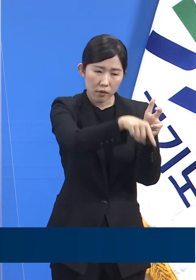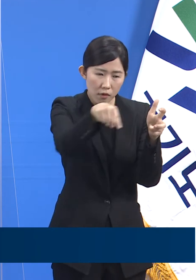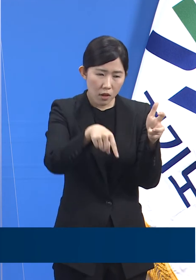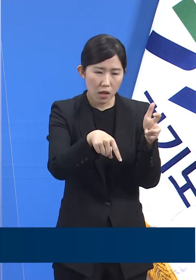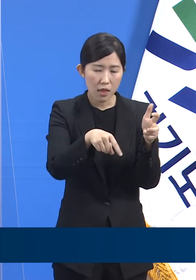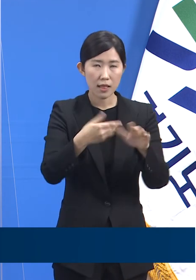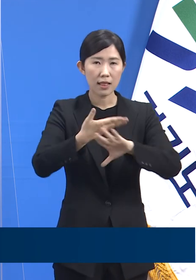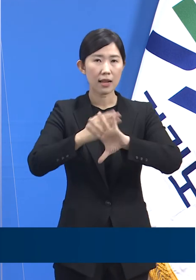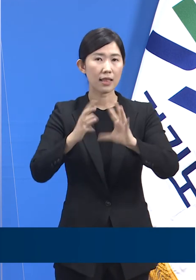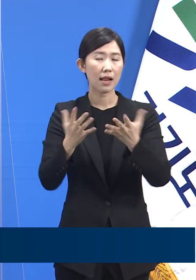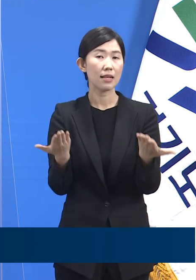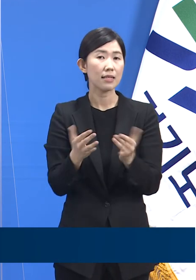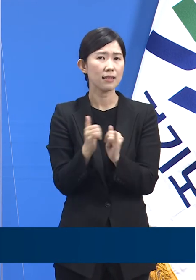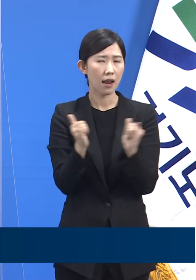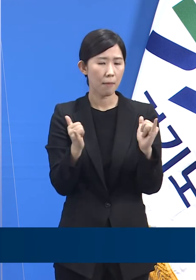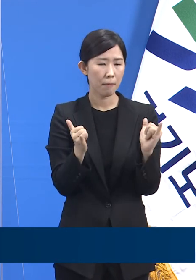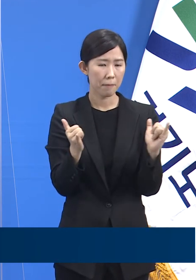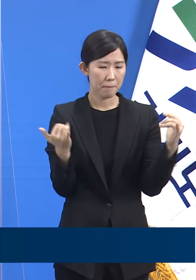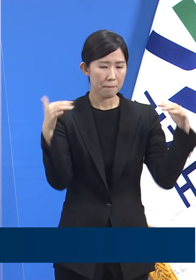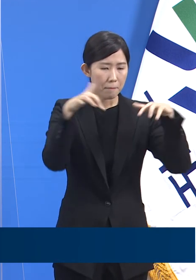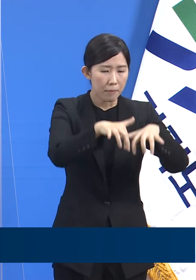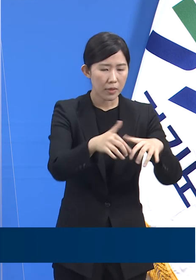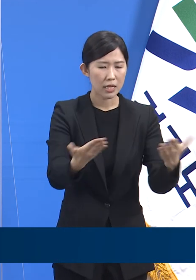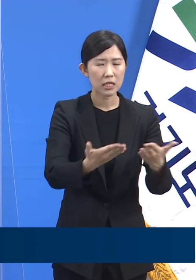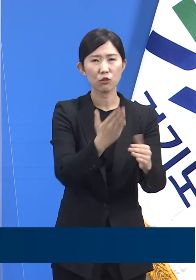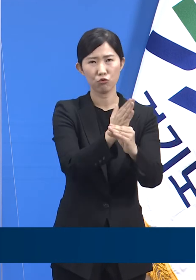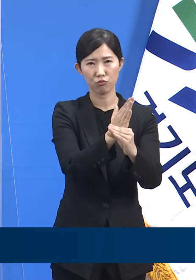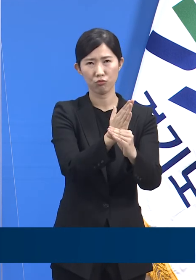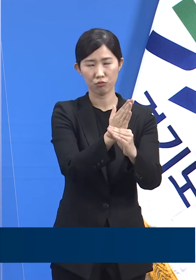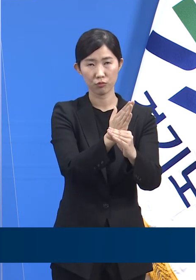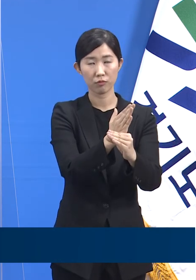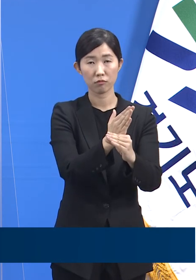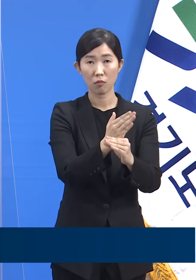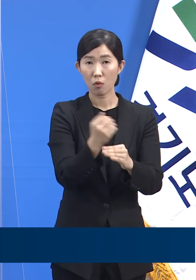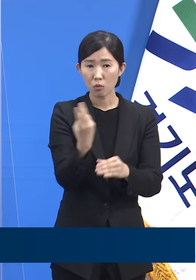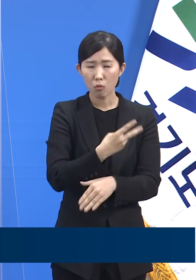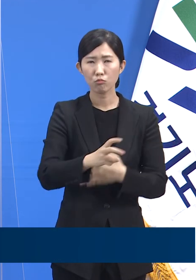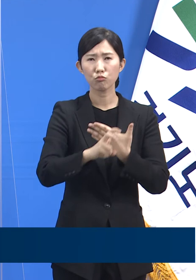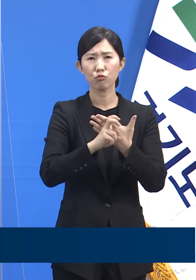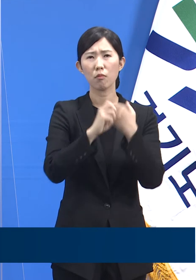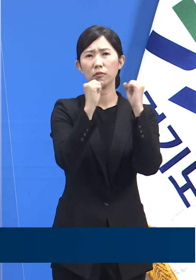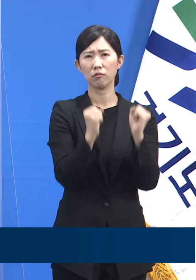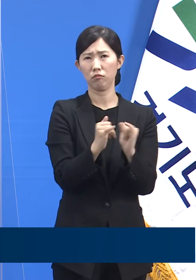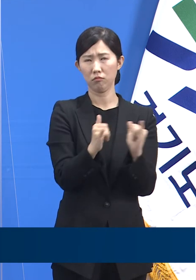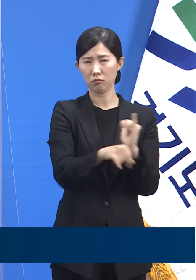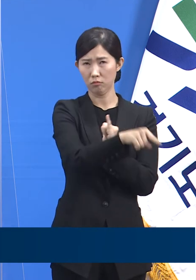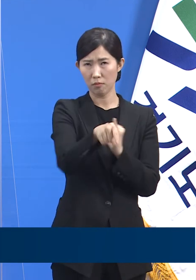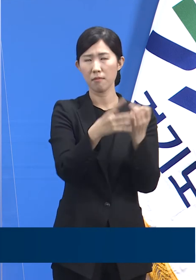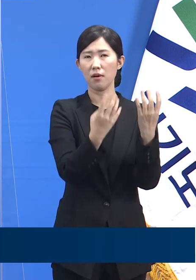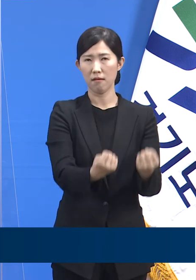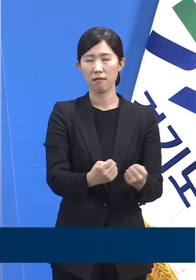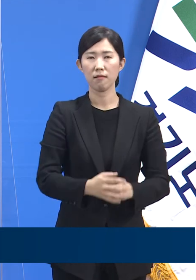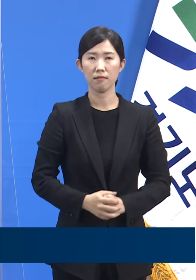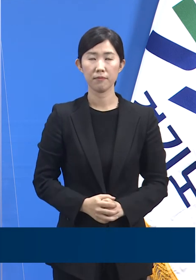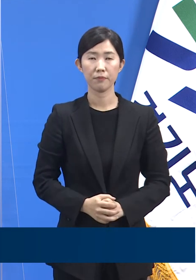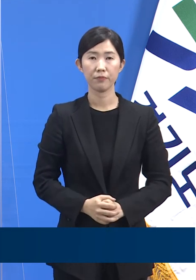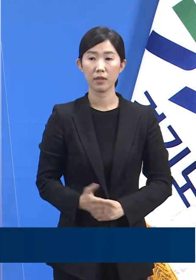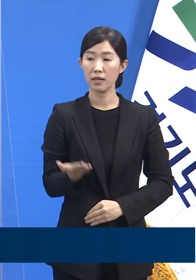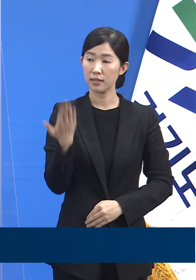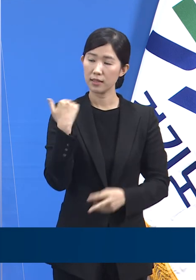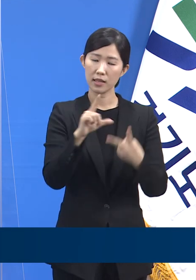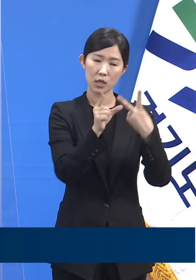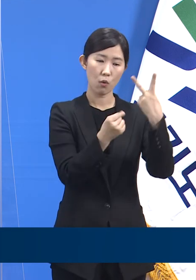수의 외국인 노동자분들이 있습니다. 미등록 노동자들인 경우도 적지 않습니다. 지난 2월